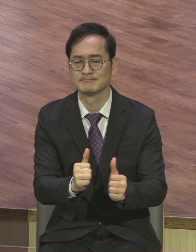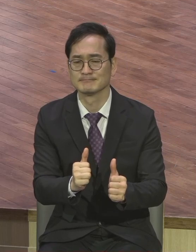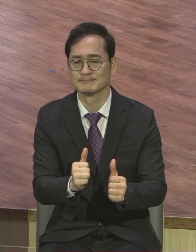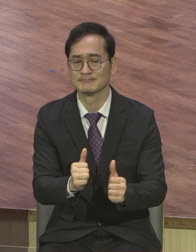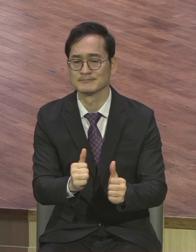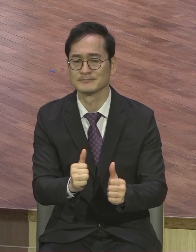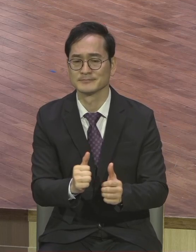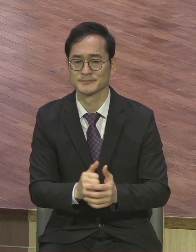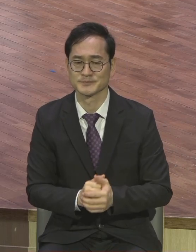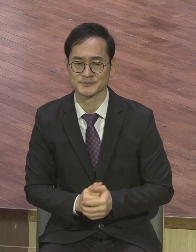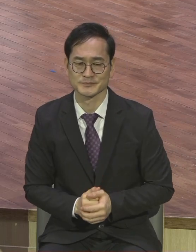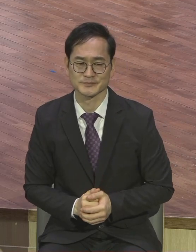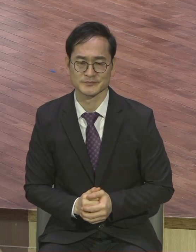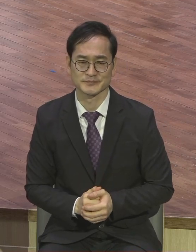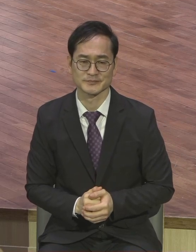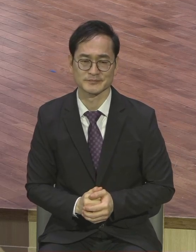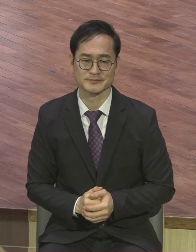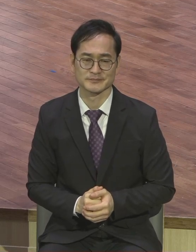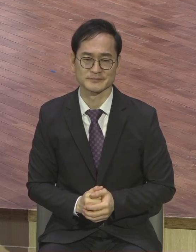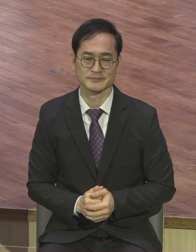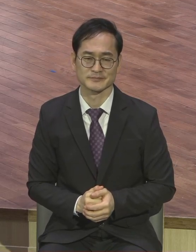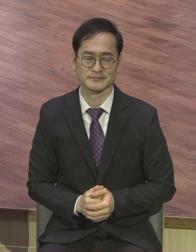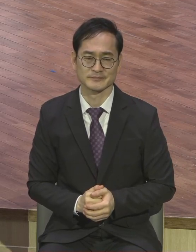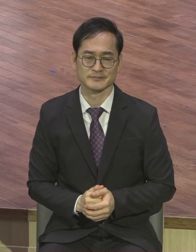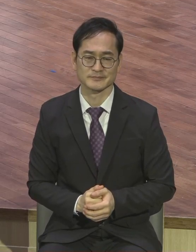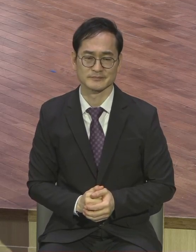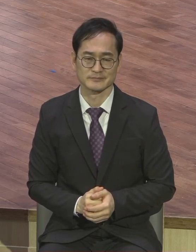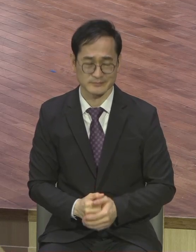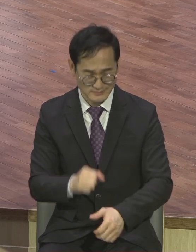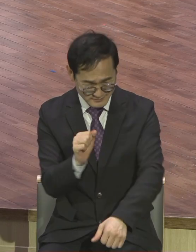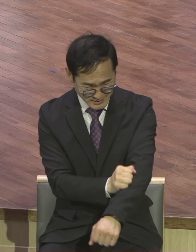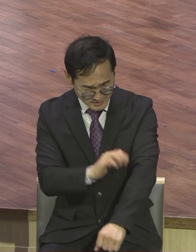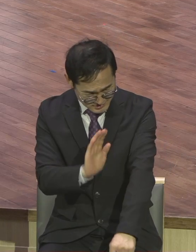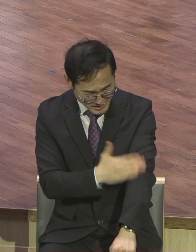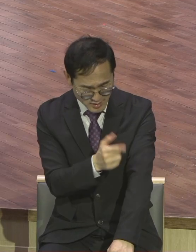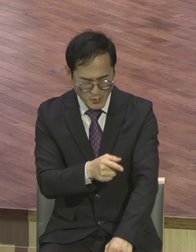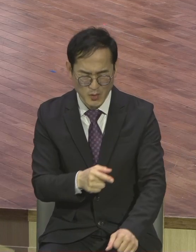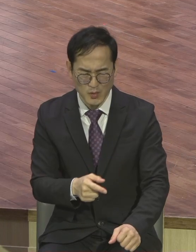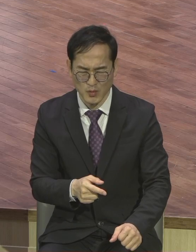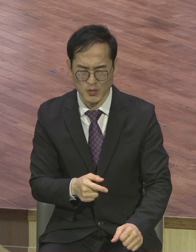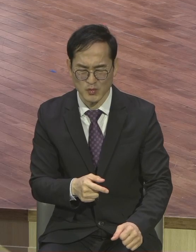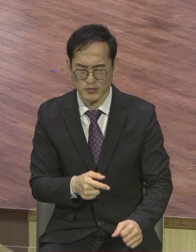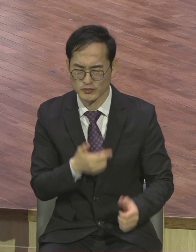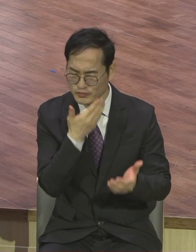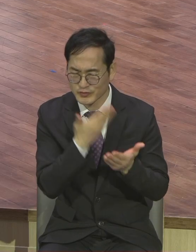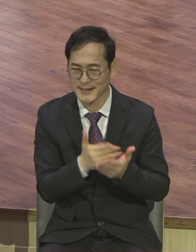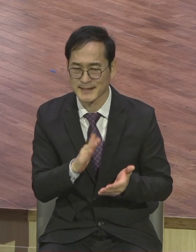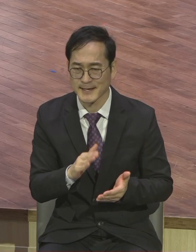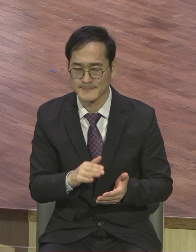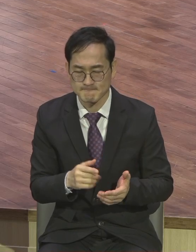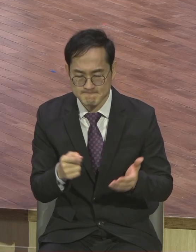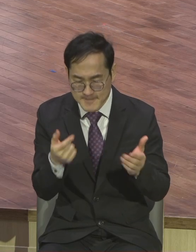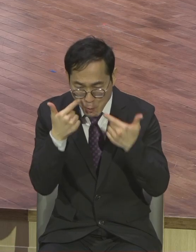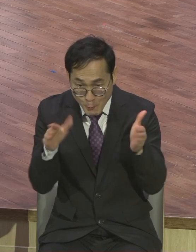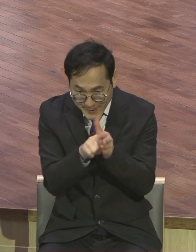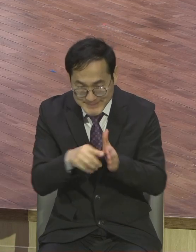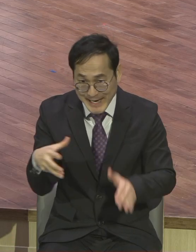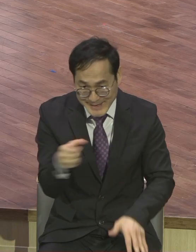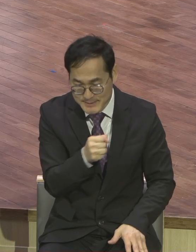그렇게 하게 됩니다 공부 잘한다 못한다 그거는 세상 사람들이 보는 것이 얼마나 믿음이냐 확신이냐 얼마나 굳건하게 기도하는 이런